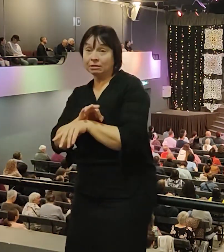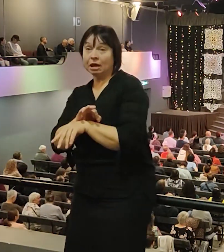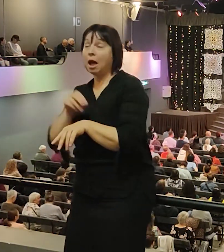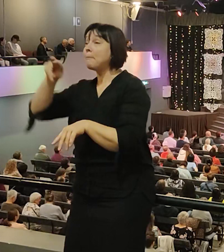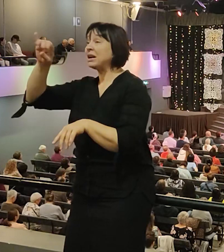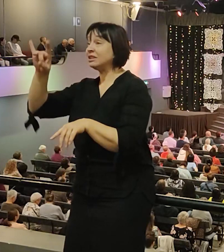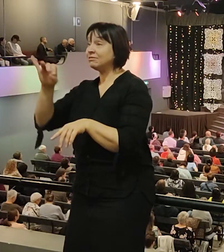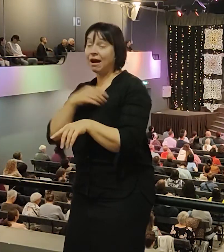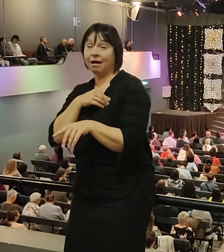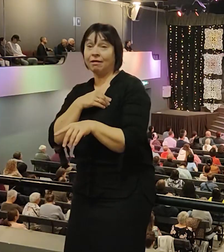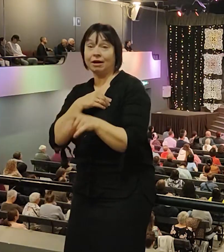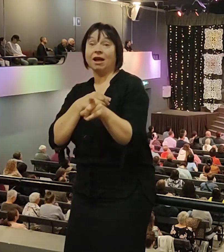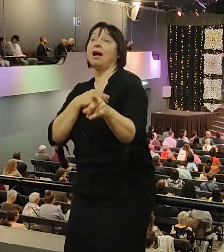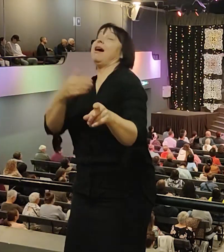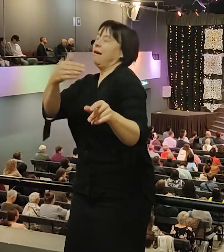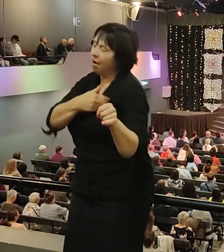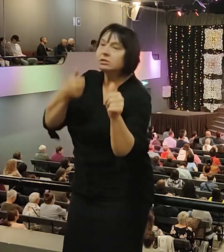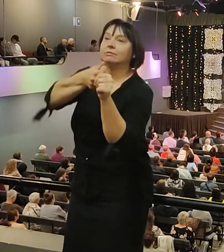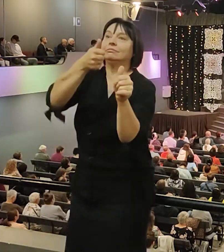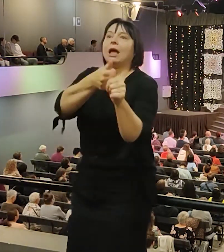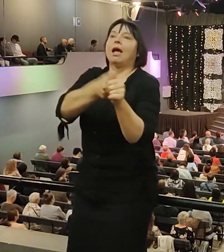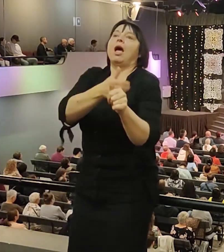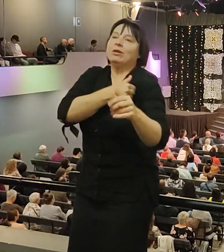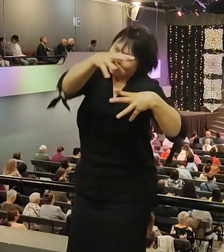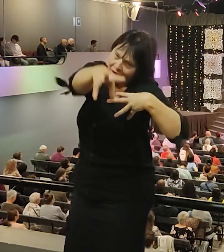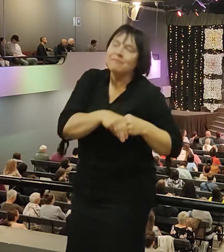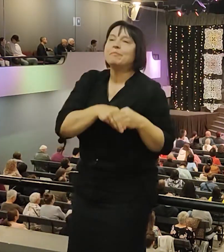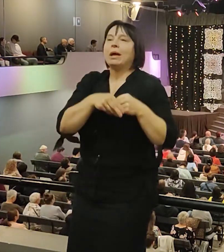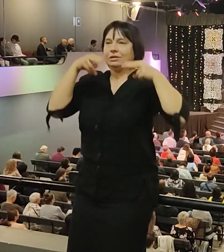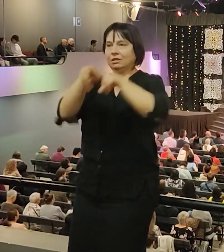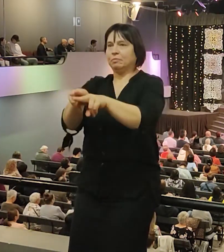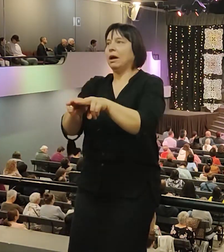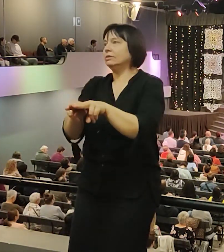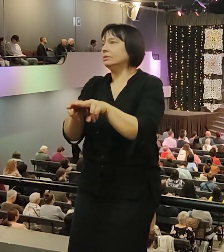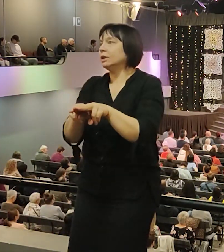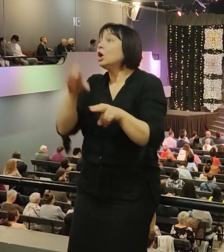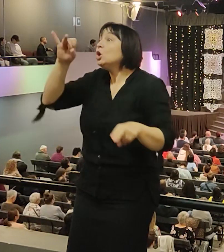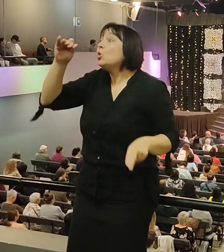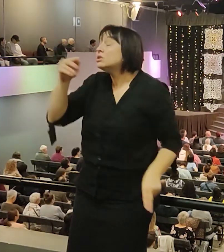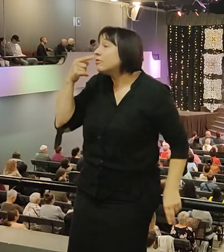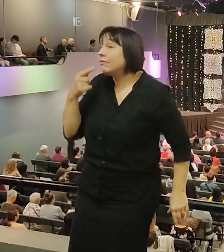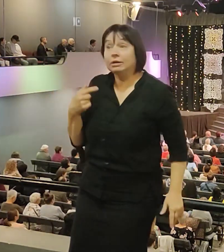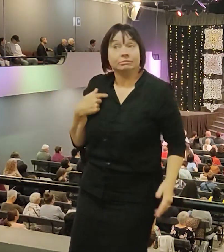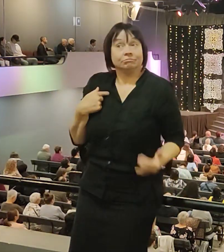переспать с нею. У него нет больше... Иосиф отвечает,